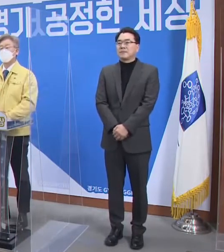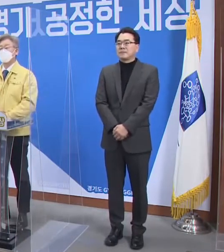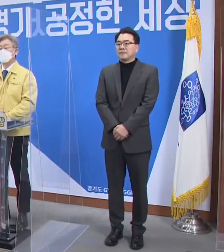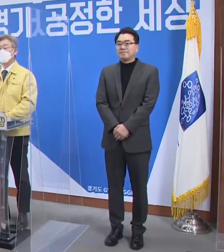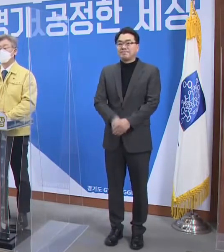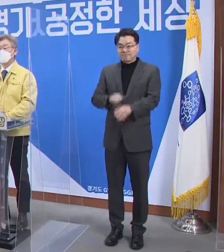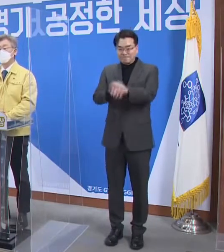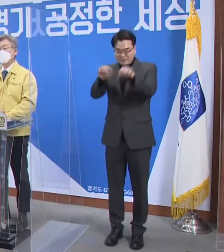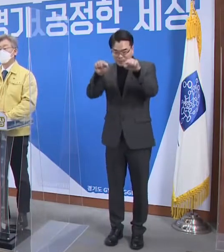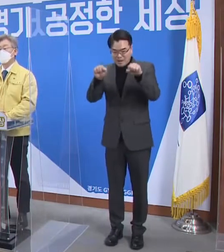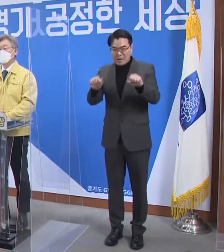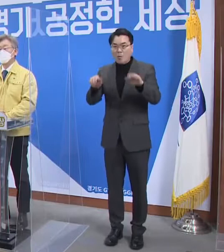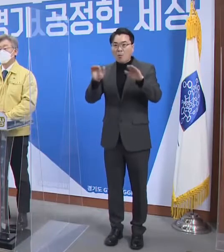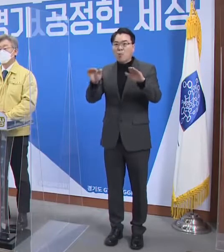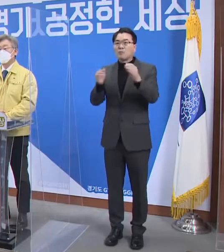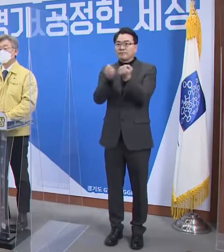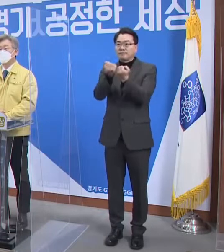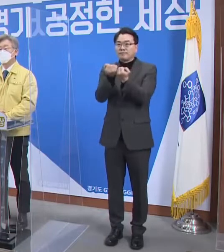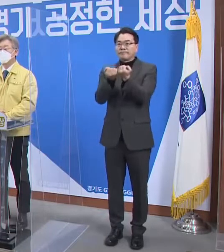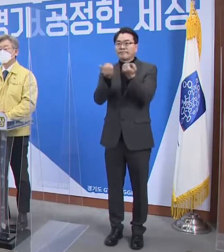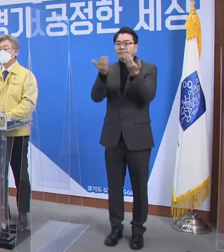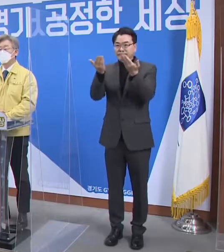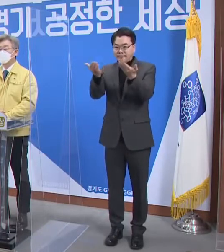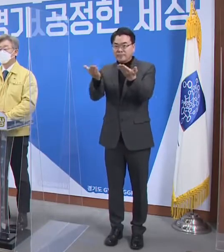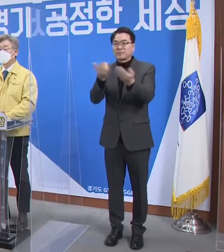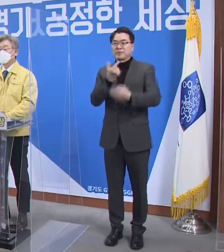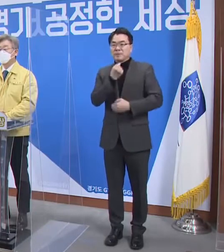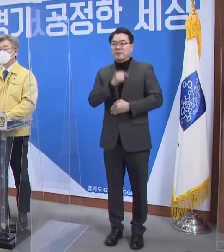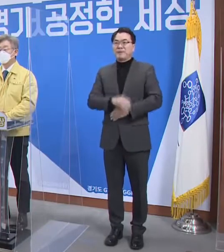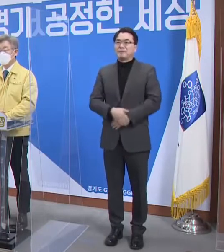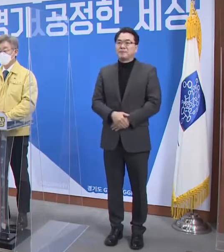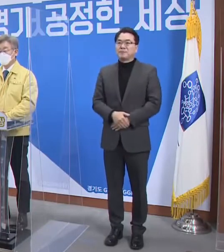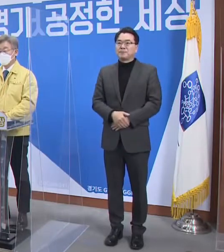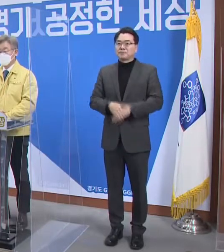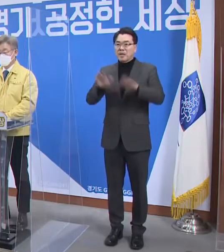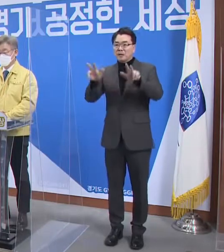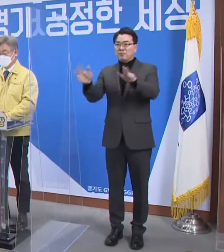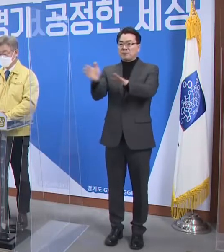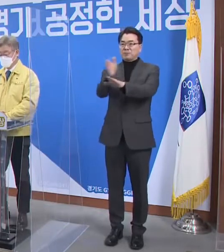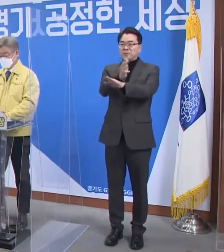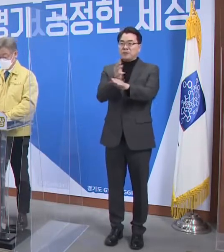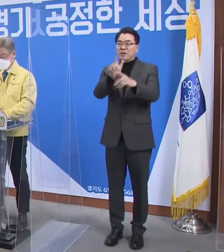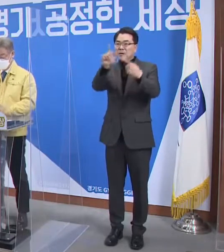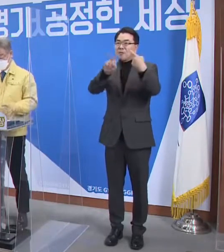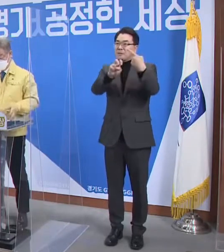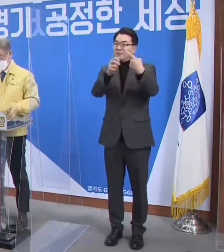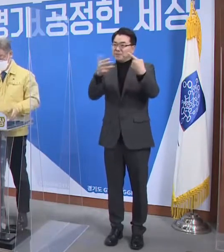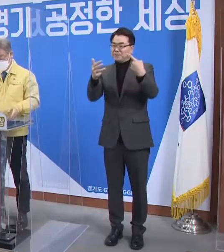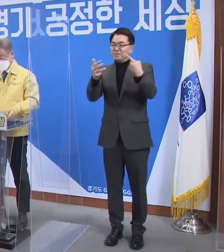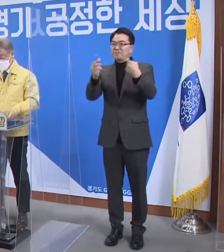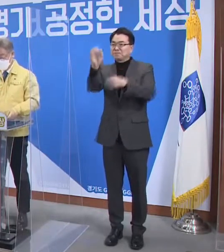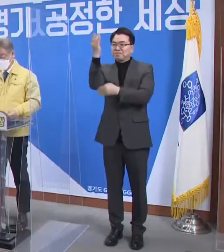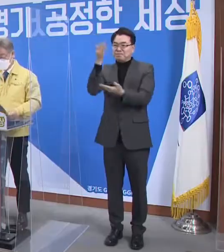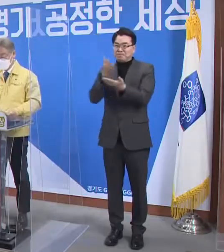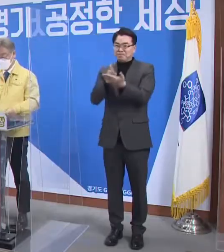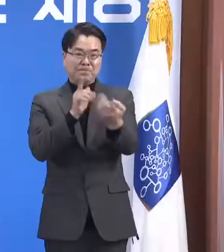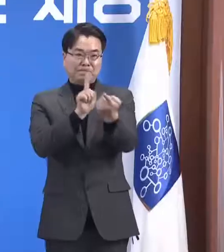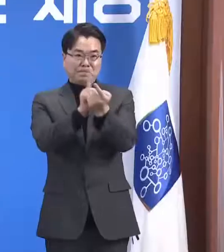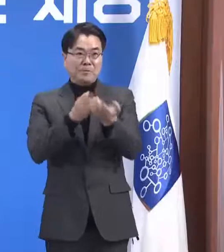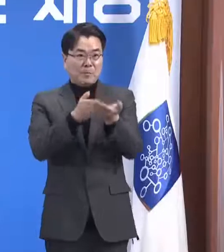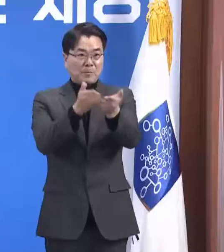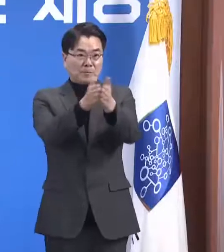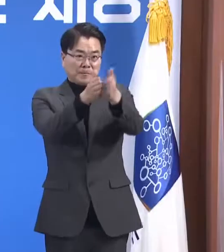안녕하십니까. 진행을 맡은 언론협력담당관 정덕채입니다. 지금부터 1월 28일 기자회견을 시작하겠습니다.